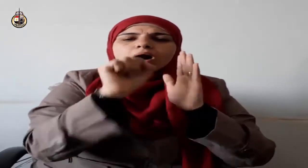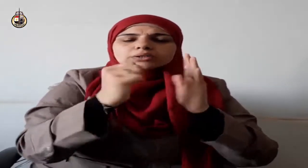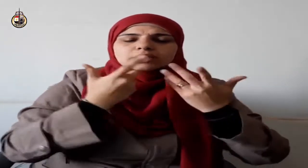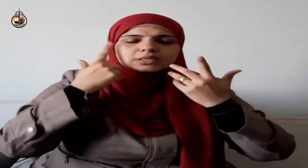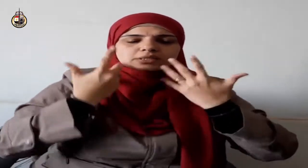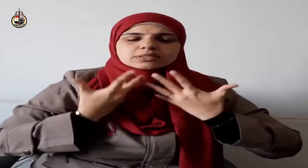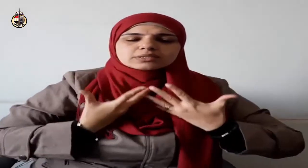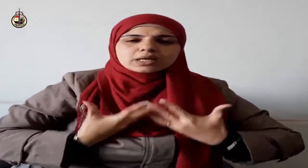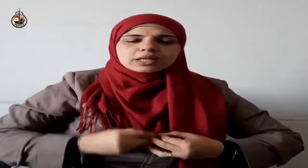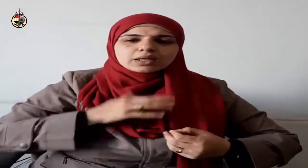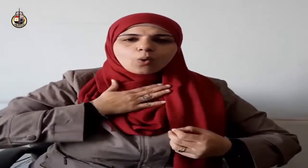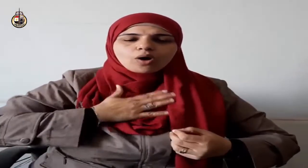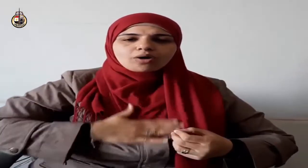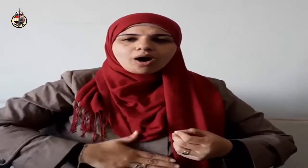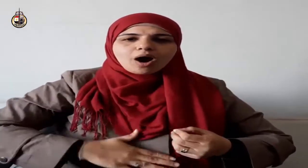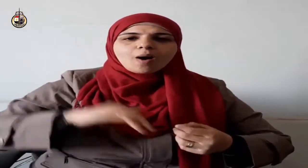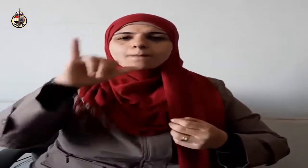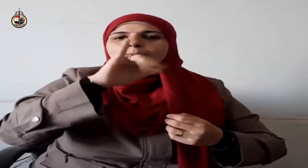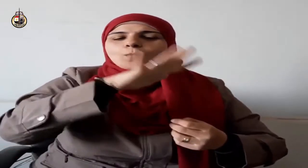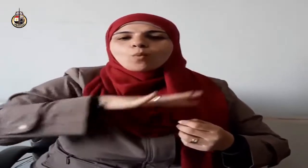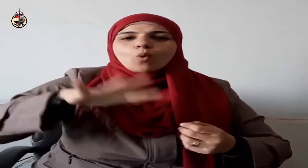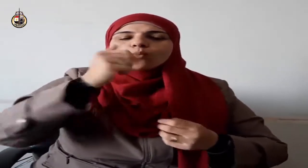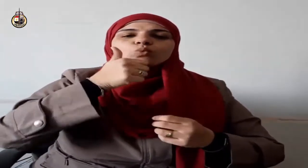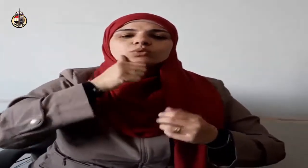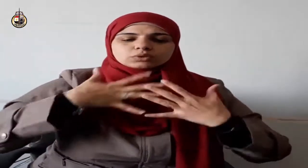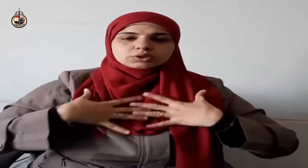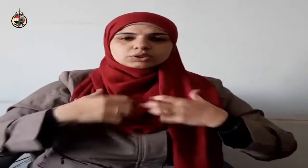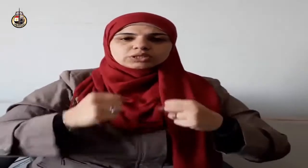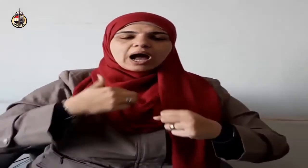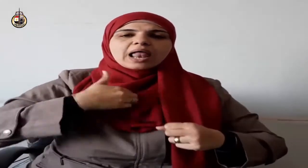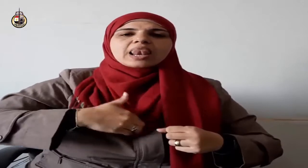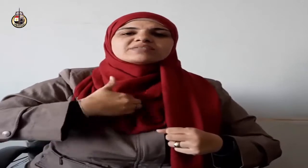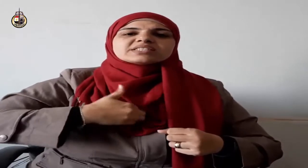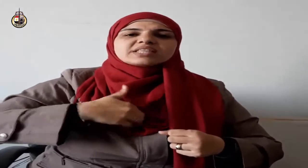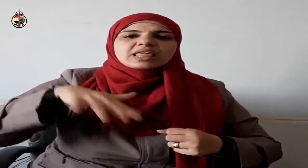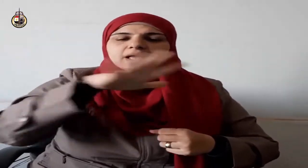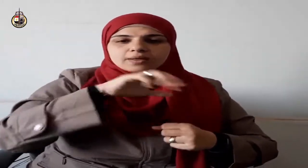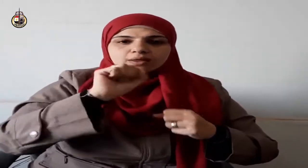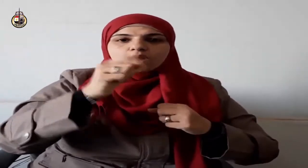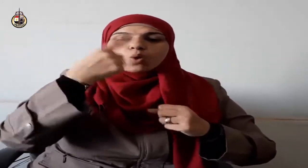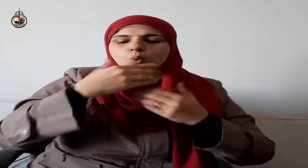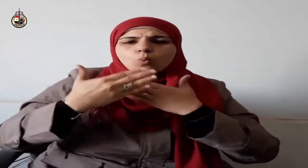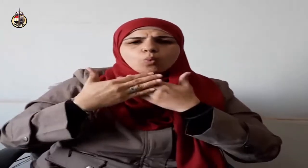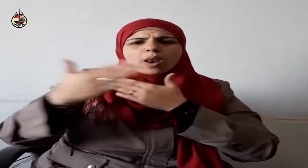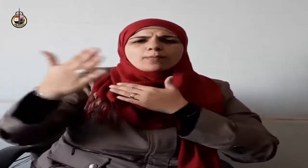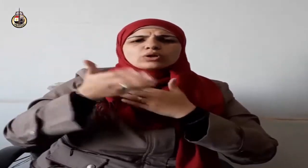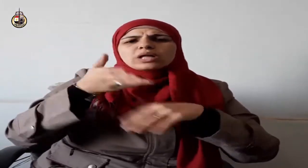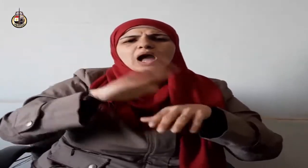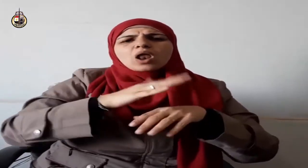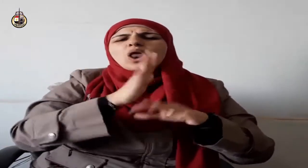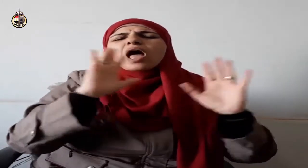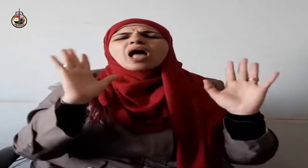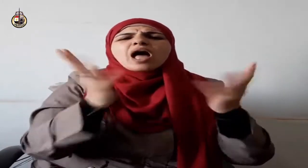ندرك عظمة المعية وفضلها وجميل آثارها